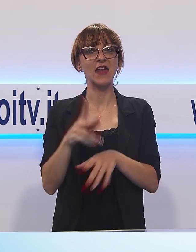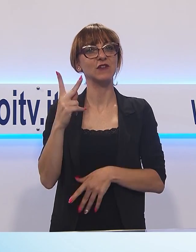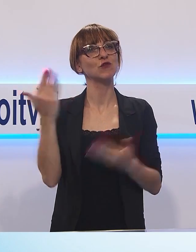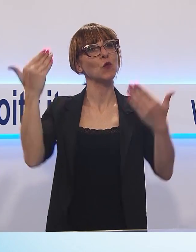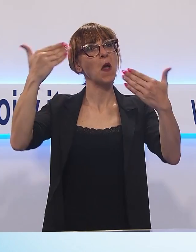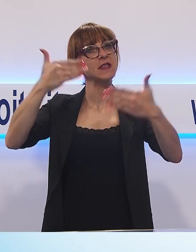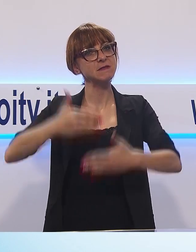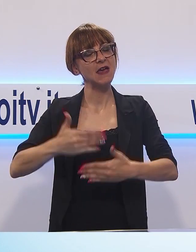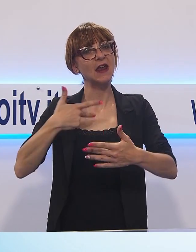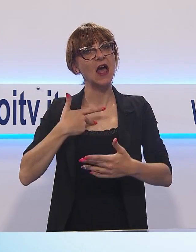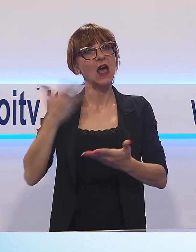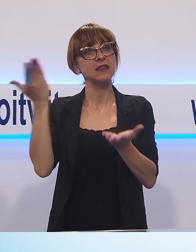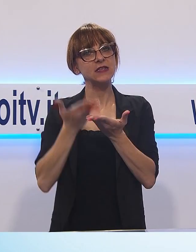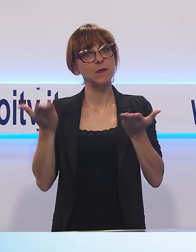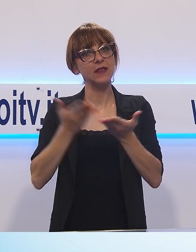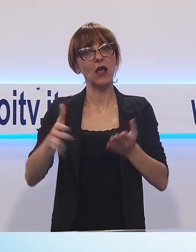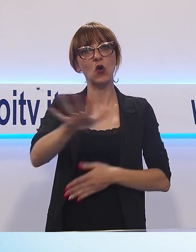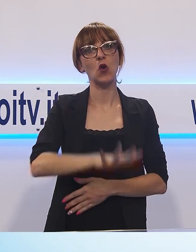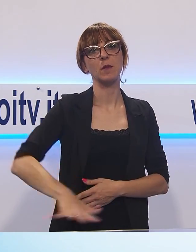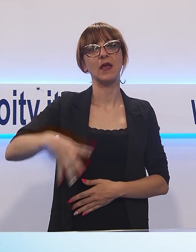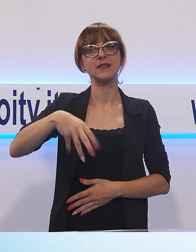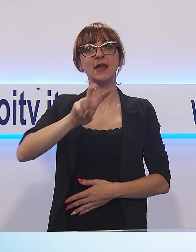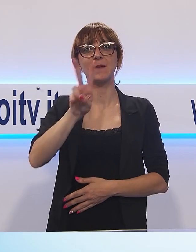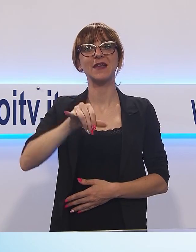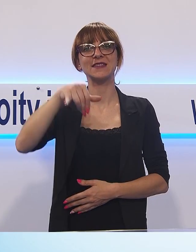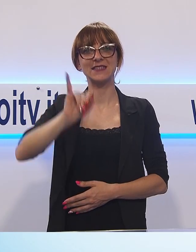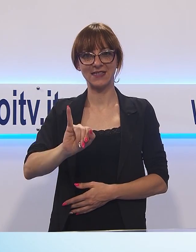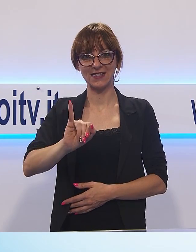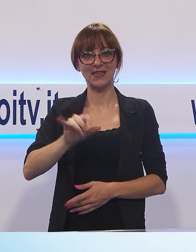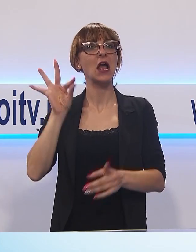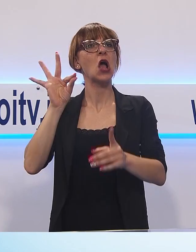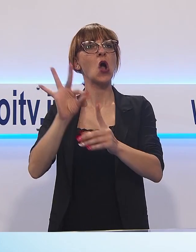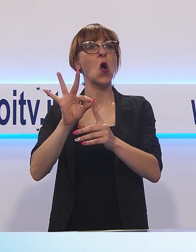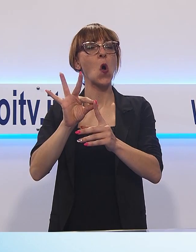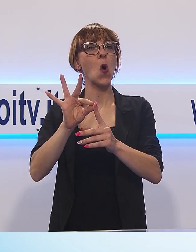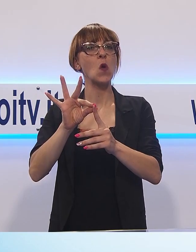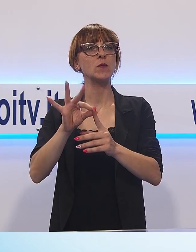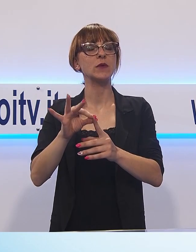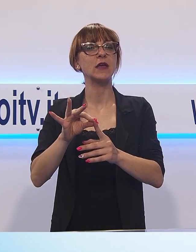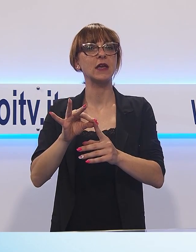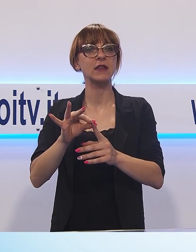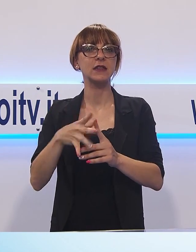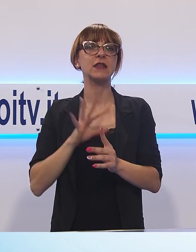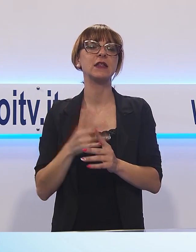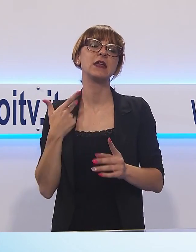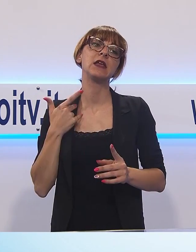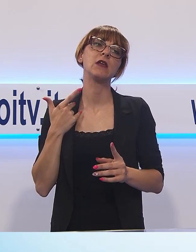piazza Mazzini per lanciare la cerimonia finale del premio Viareggio Repaci.